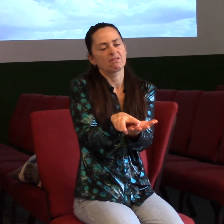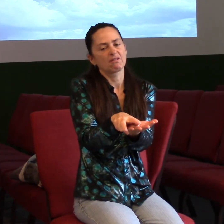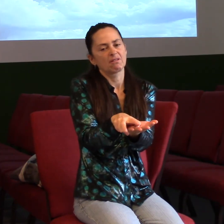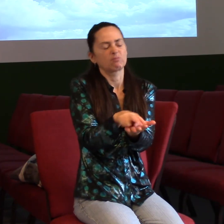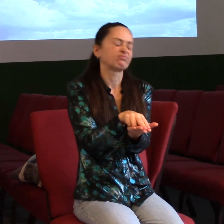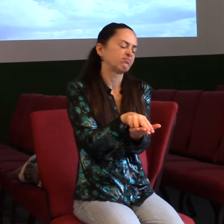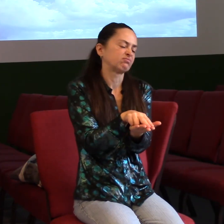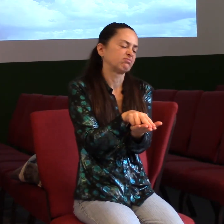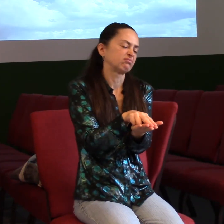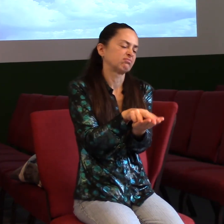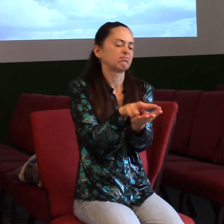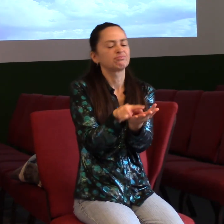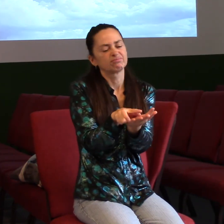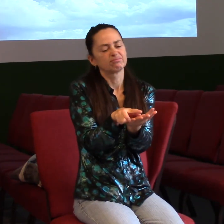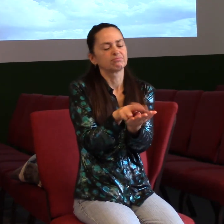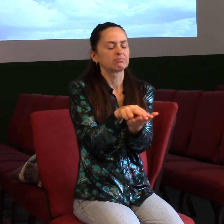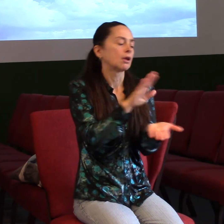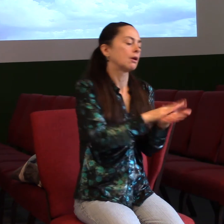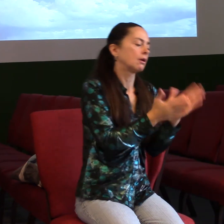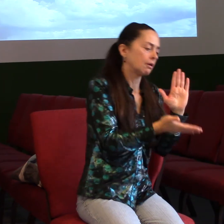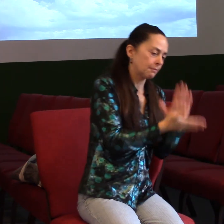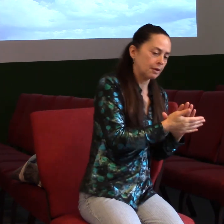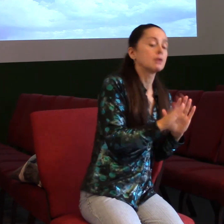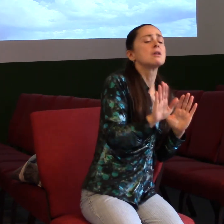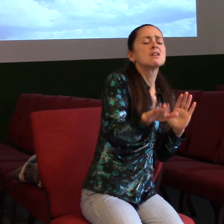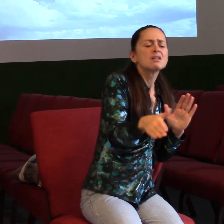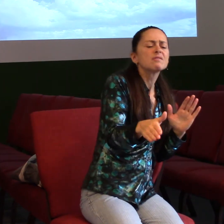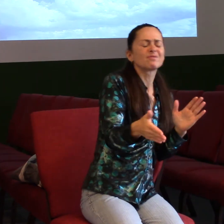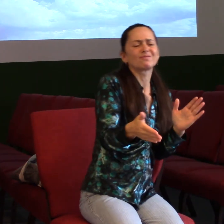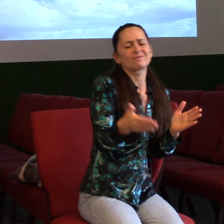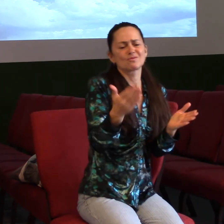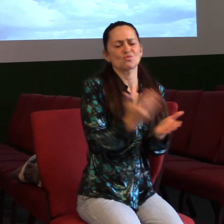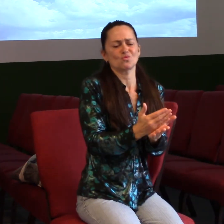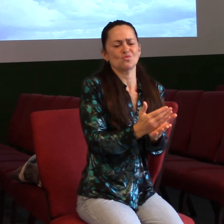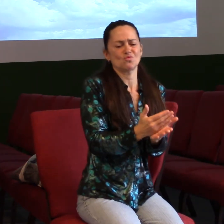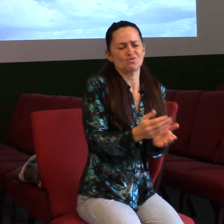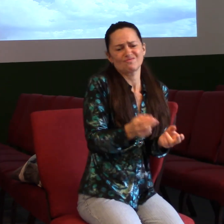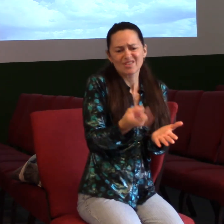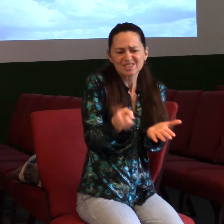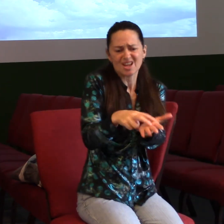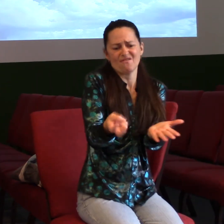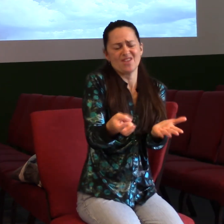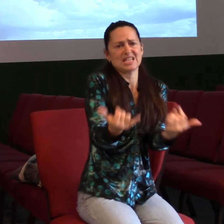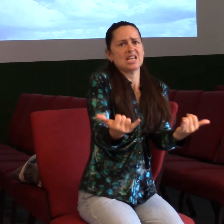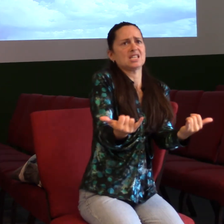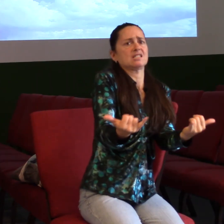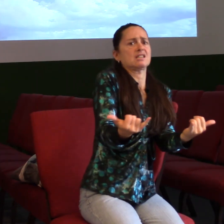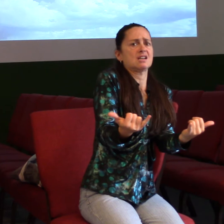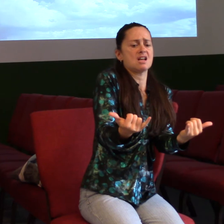A za manželka za ním přijde a říká mu, ty, Zdenku, jako mohl bys dneska jako vstát a jít jako do té církve.